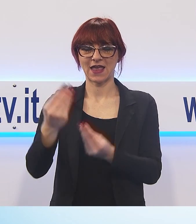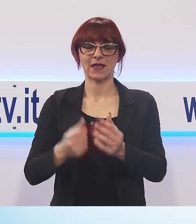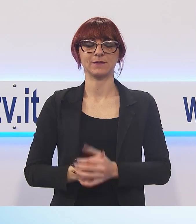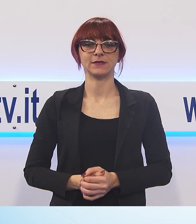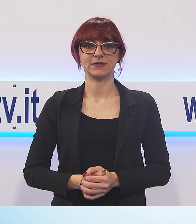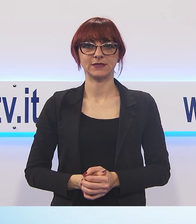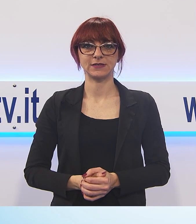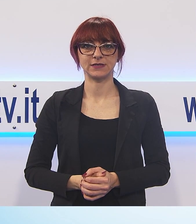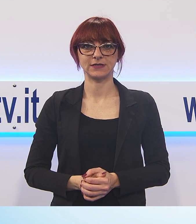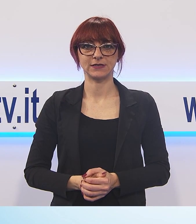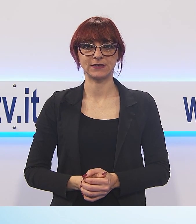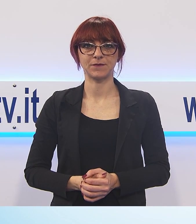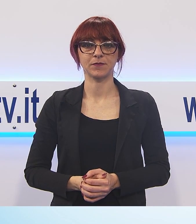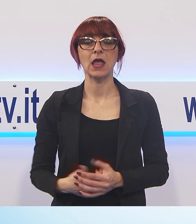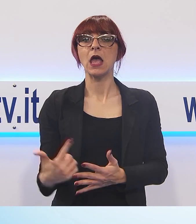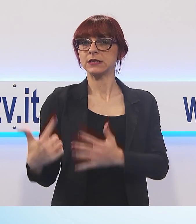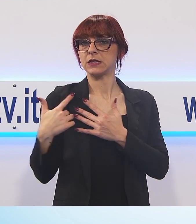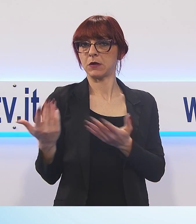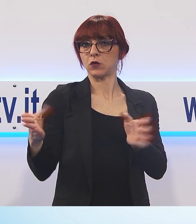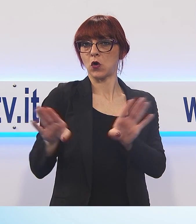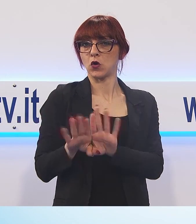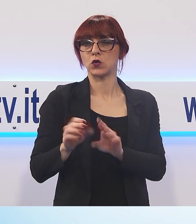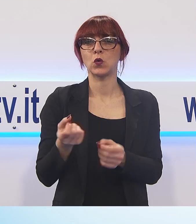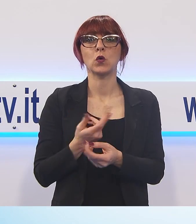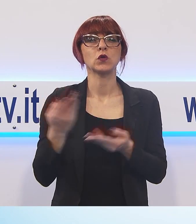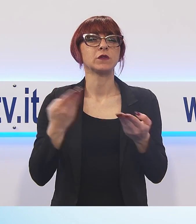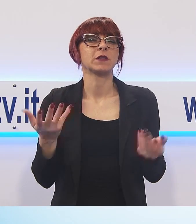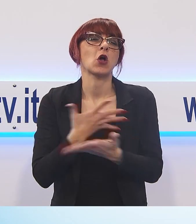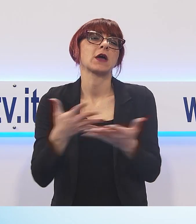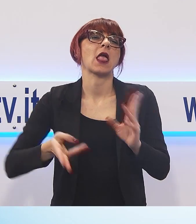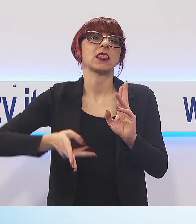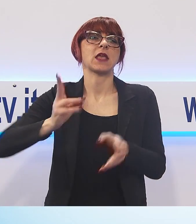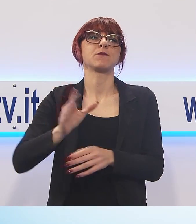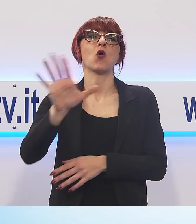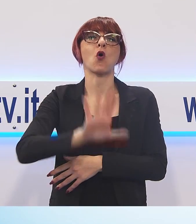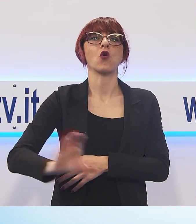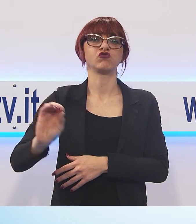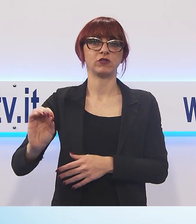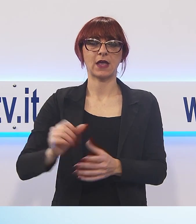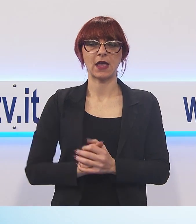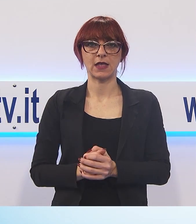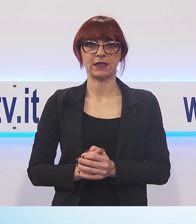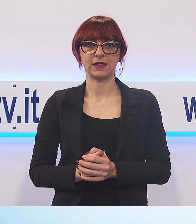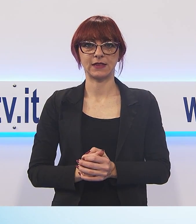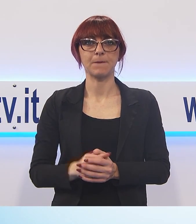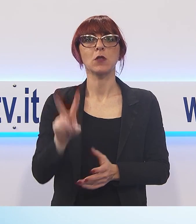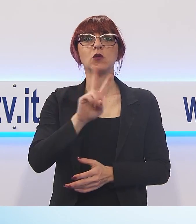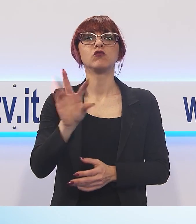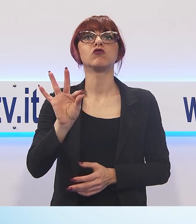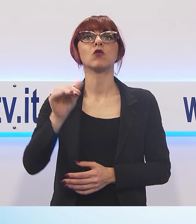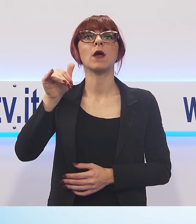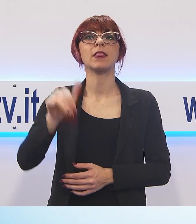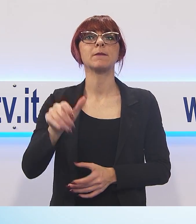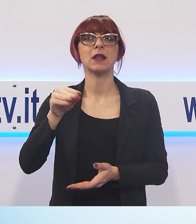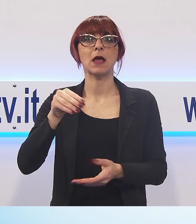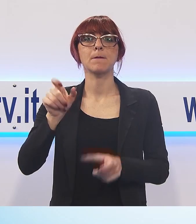show cross-mediale dell'Occidente. circa 251 mila le presenze al ticketing e sono già previste anche